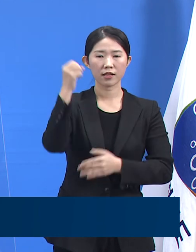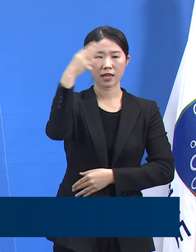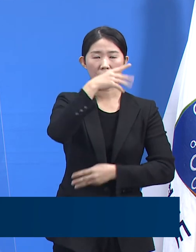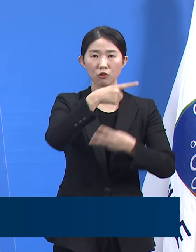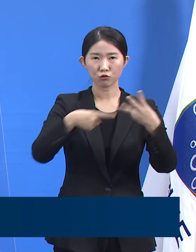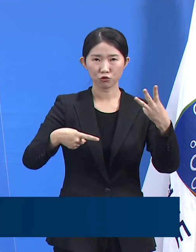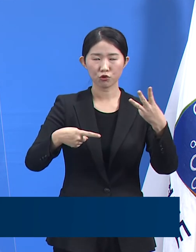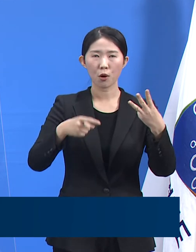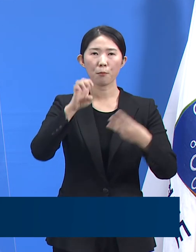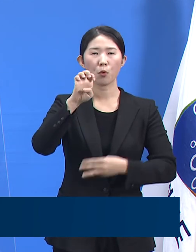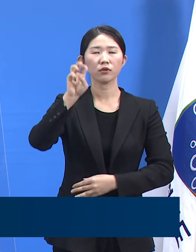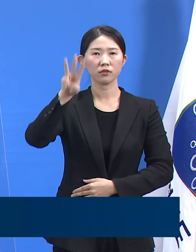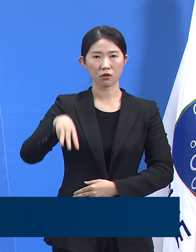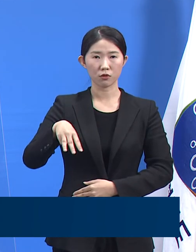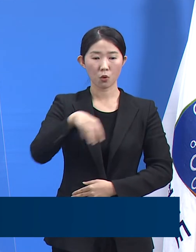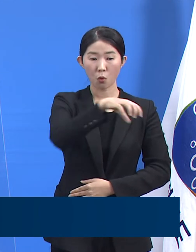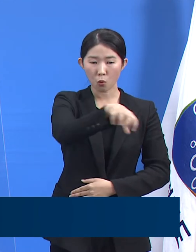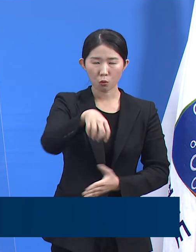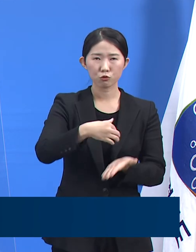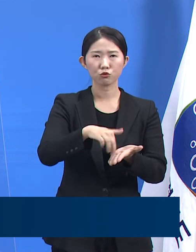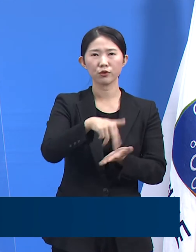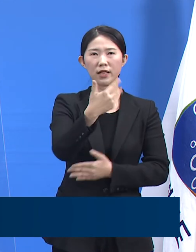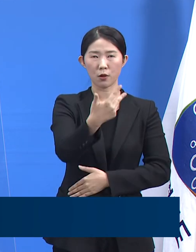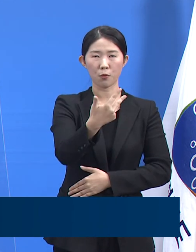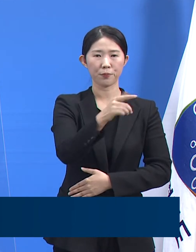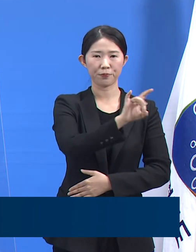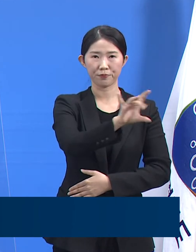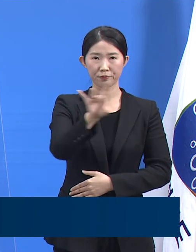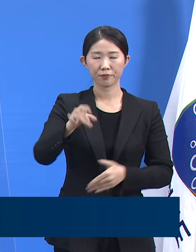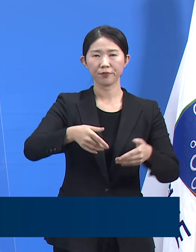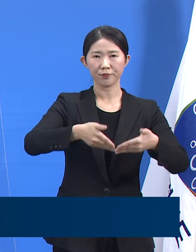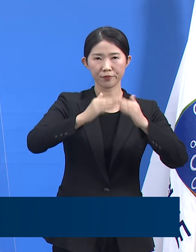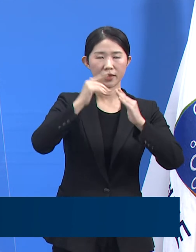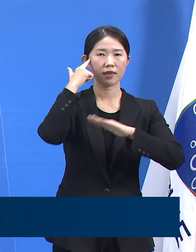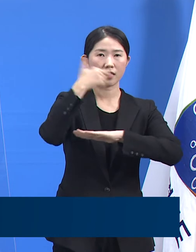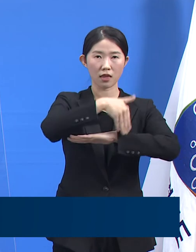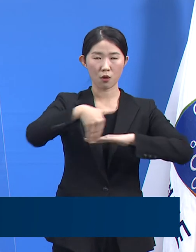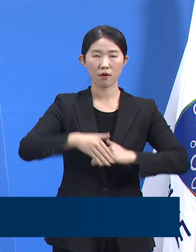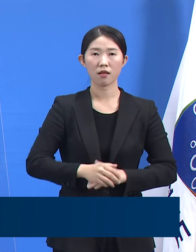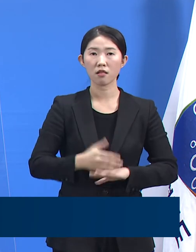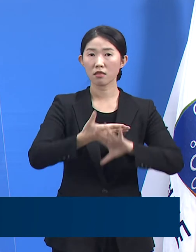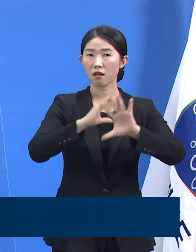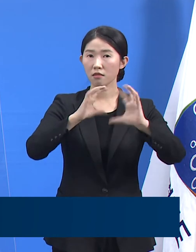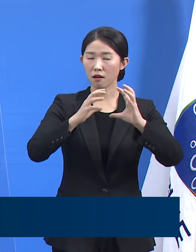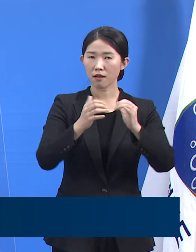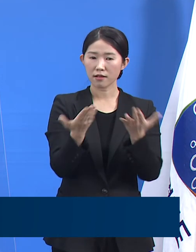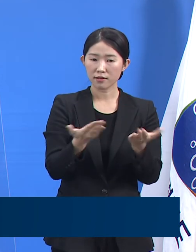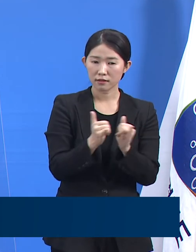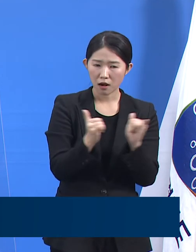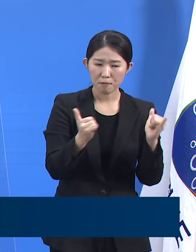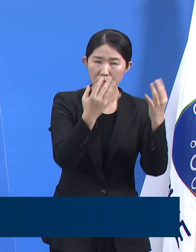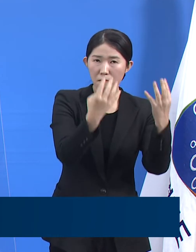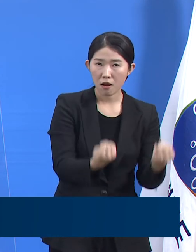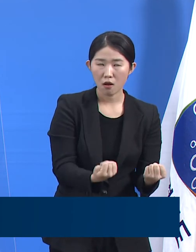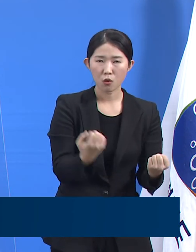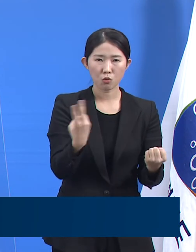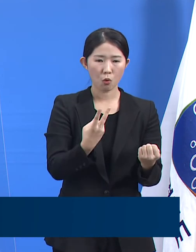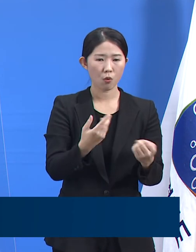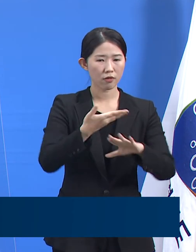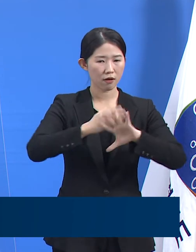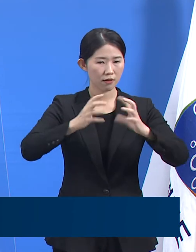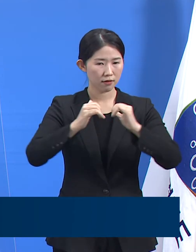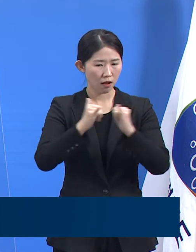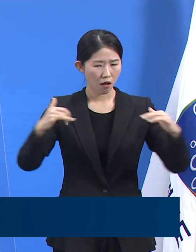각 1개 소씩 운영합니다. 외국인 고용기업이 많은 지역, 외국인 유동인구가 많은 장소를 우선적으로